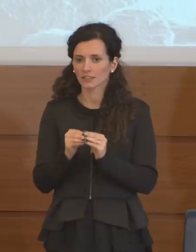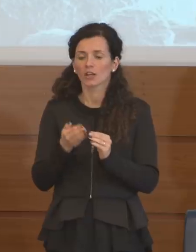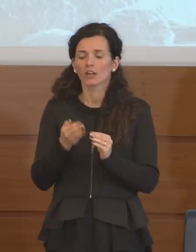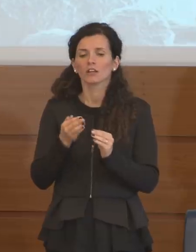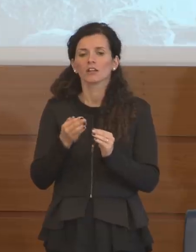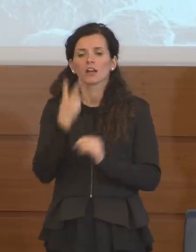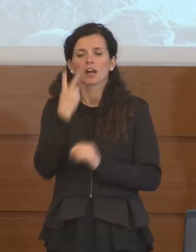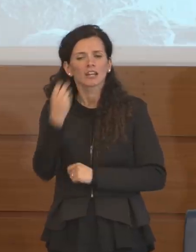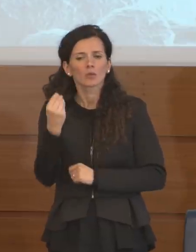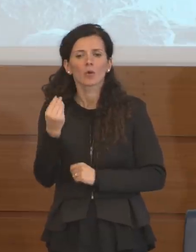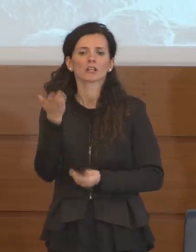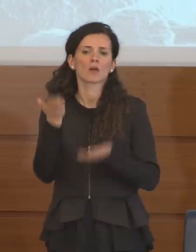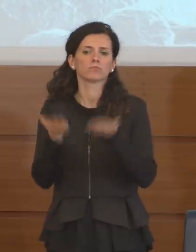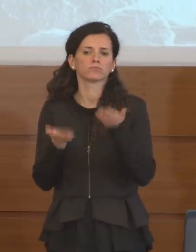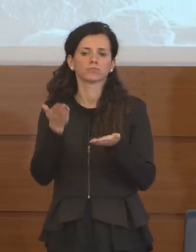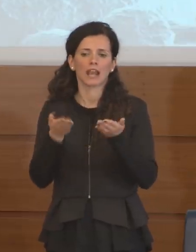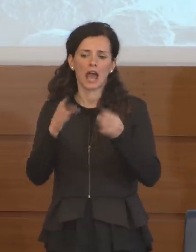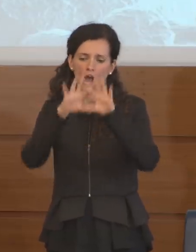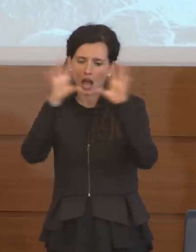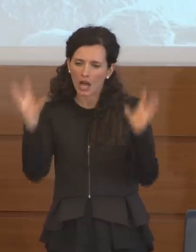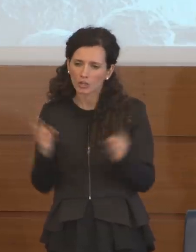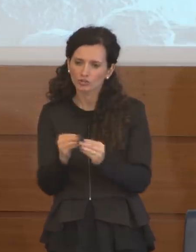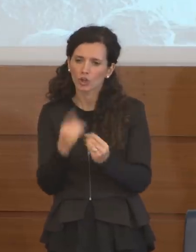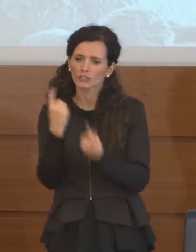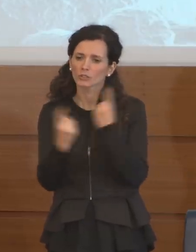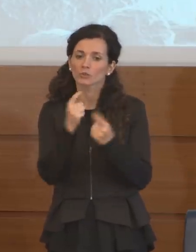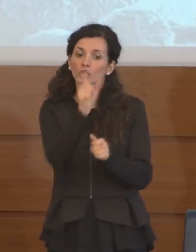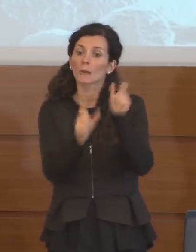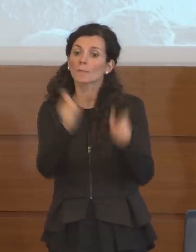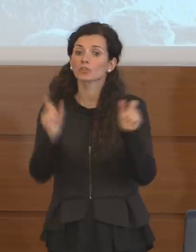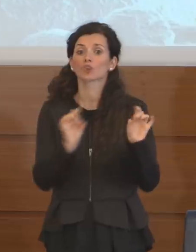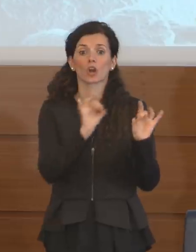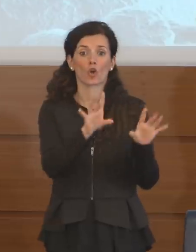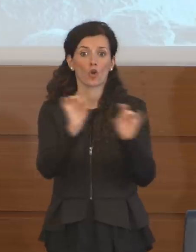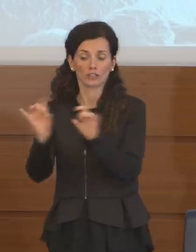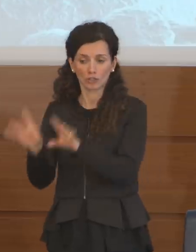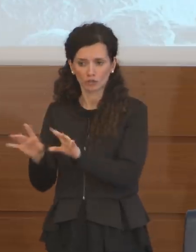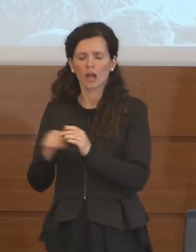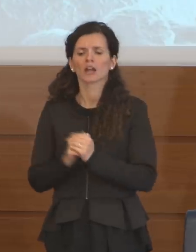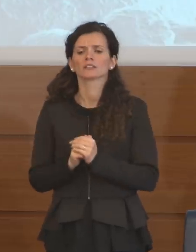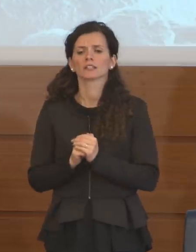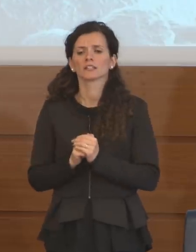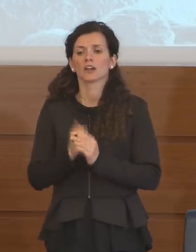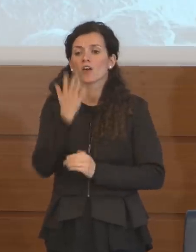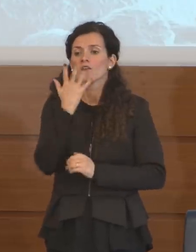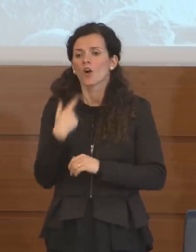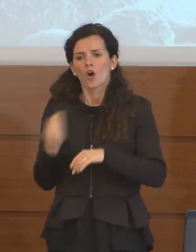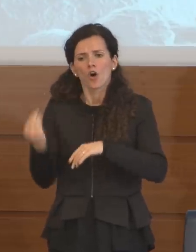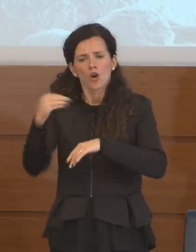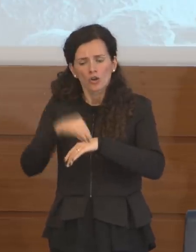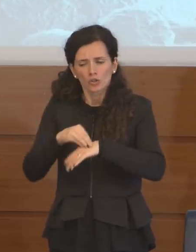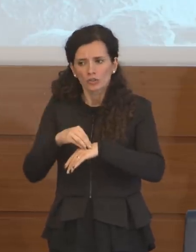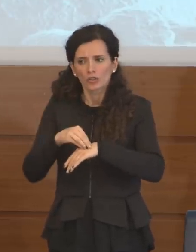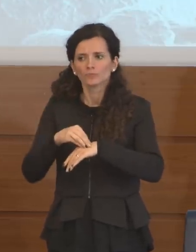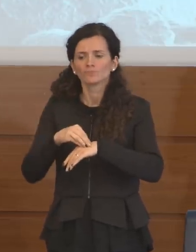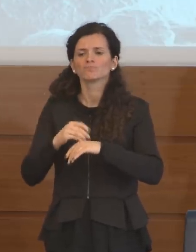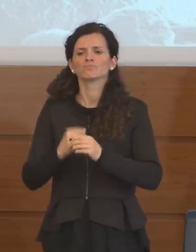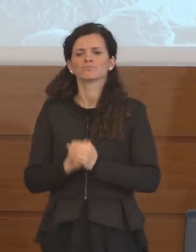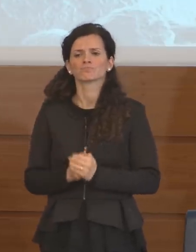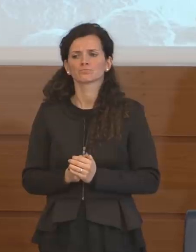bilancio delle persone che sono contagiate. Voglio anche dare conto di quello che